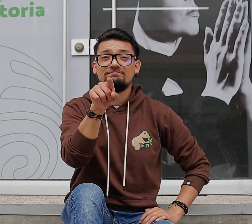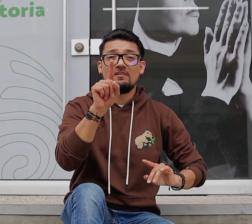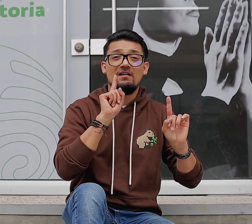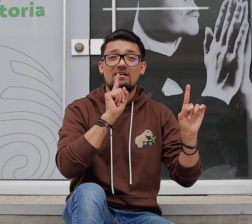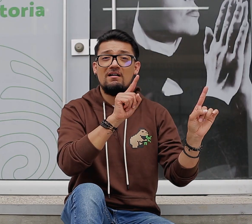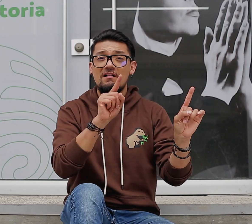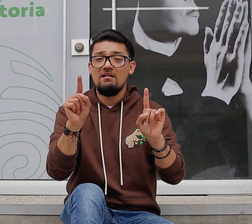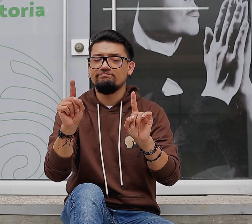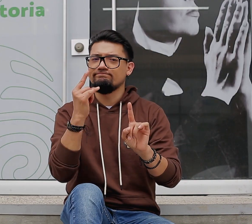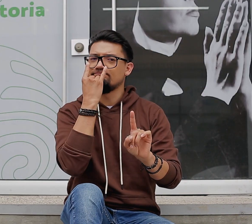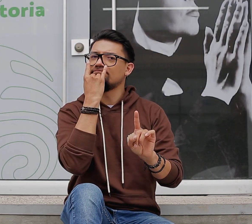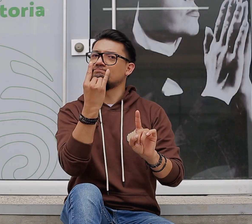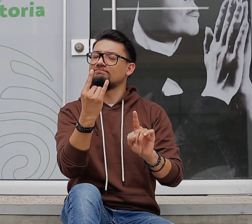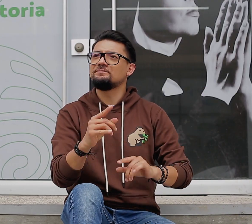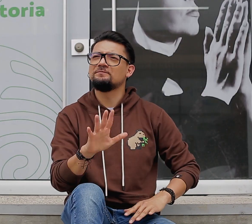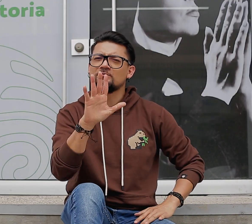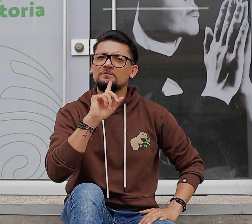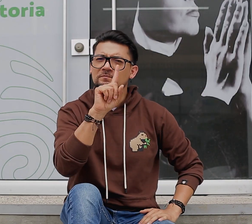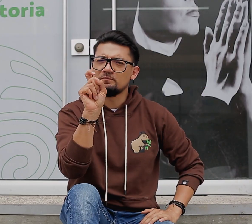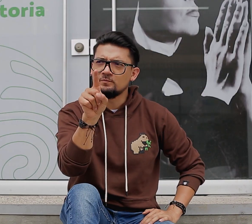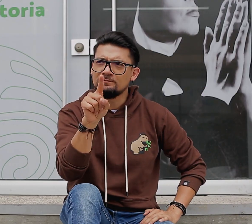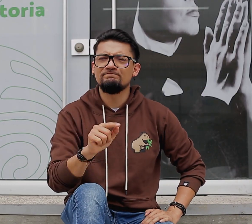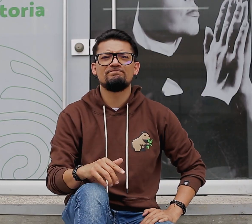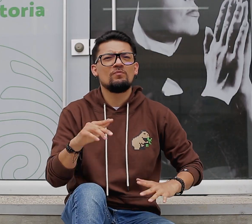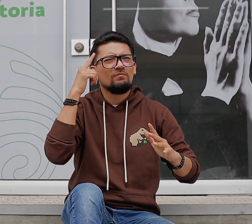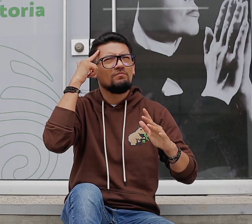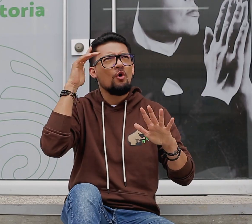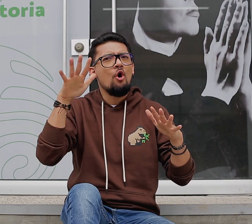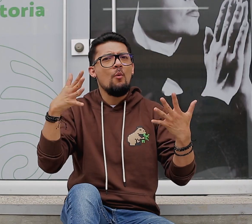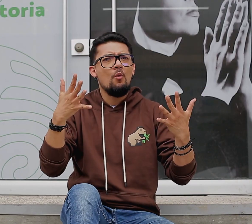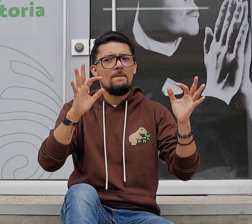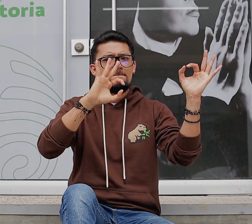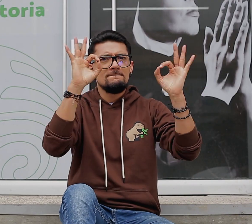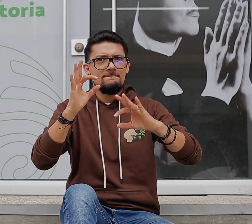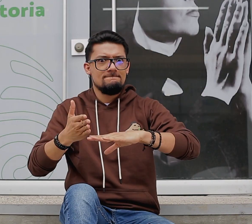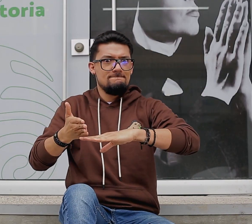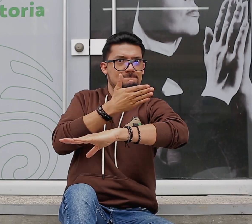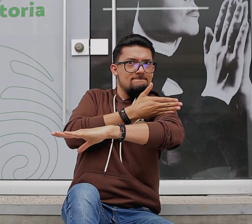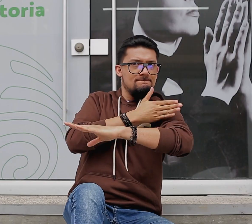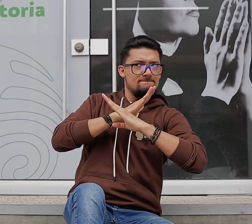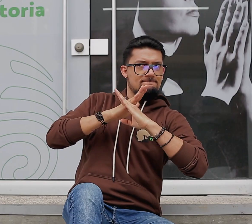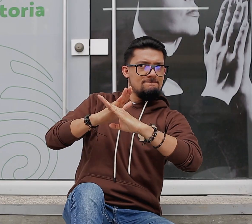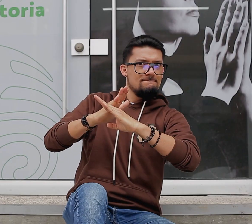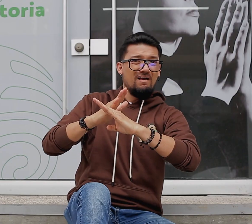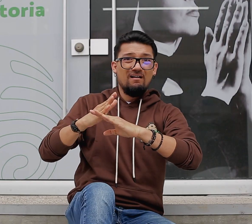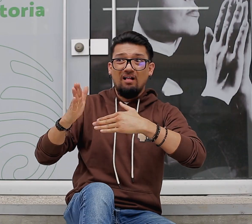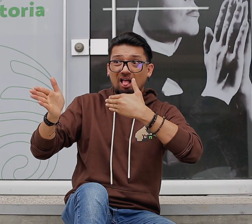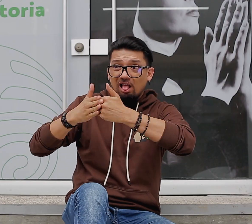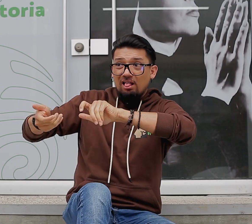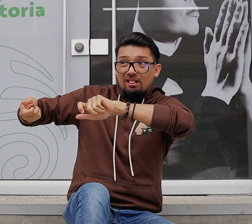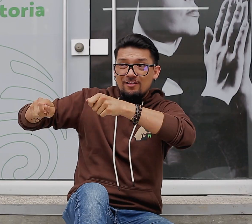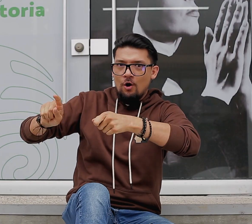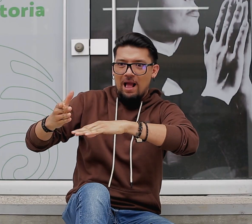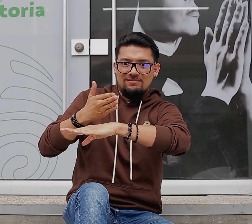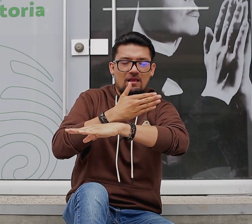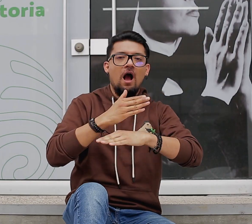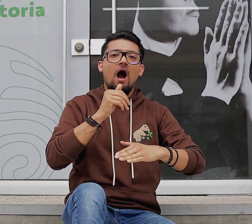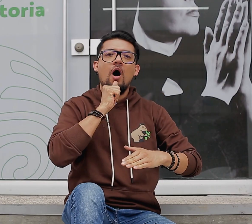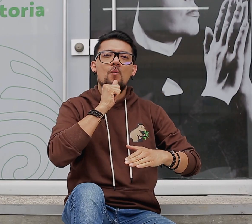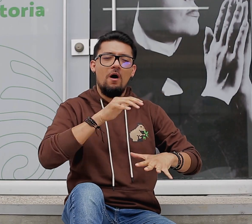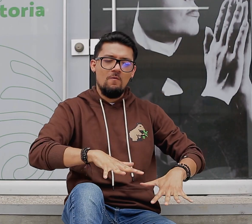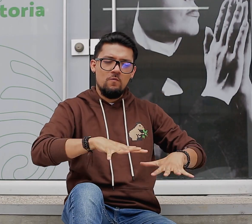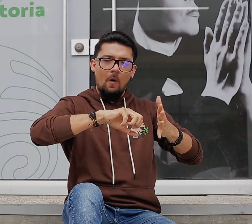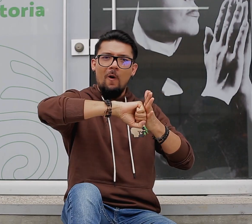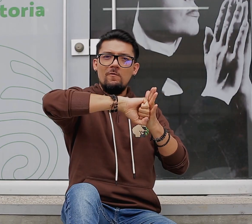Interesante respuesta. Ahora quisiera saber cómo prepararnos para mitigar esta situación. ¿Se podría almacenar agua para